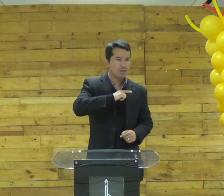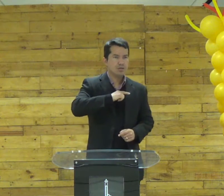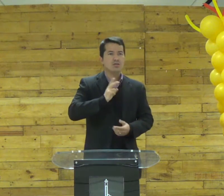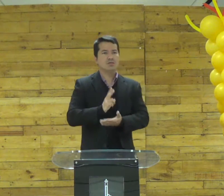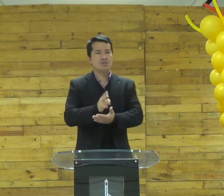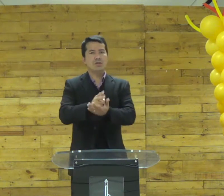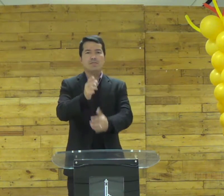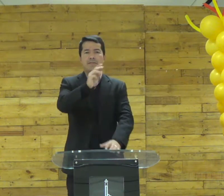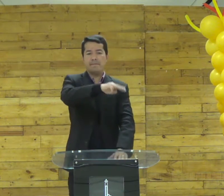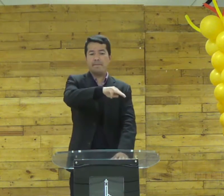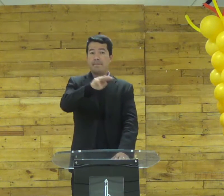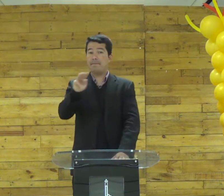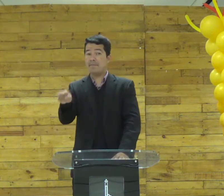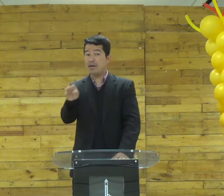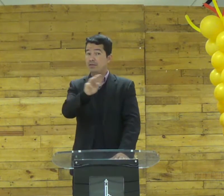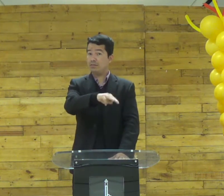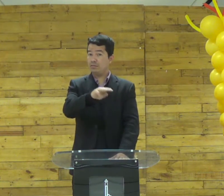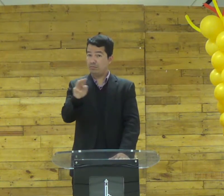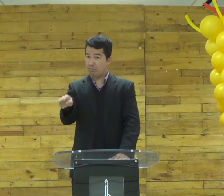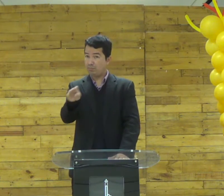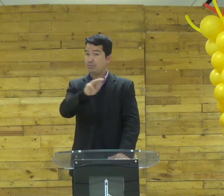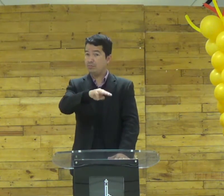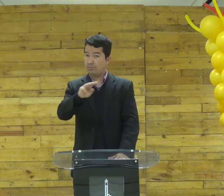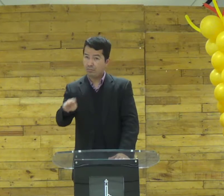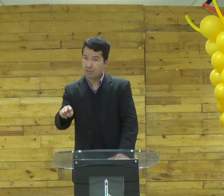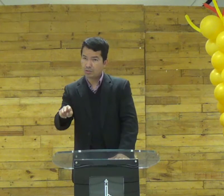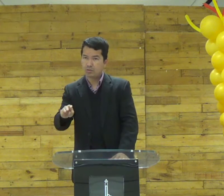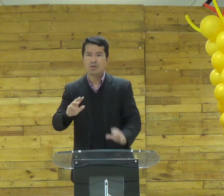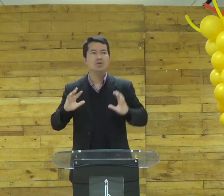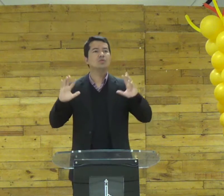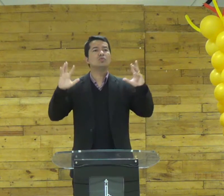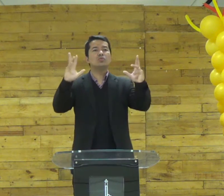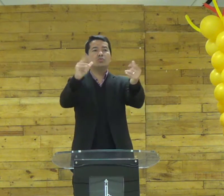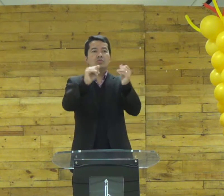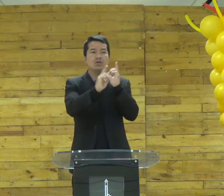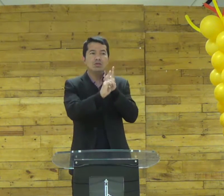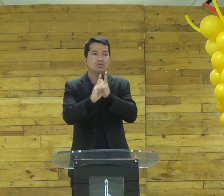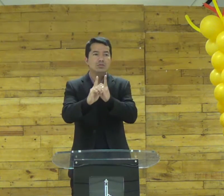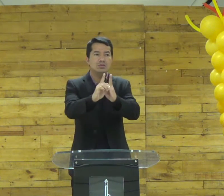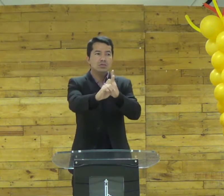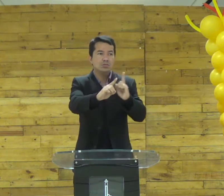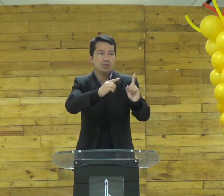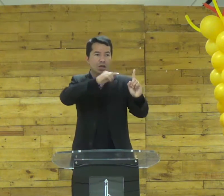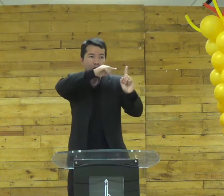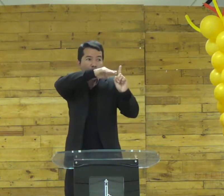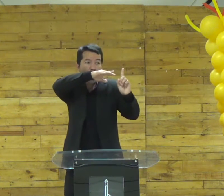lá sempre existia ali um mestre e todos os discípulos